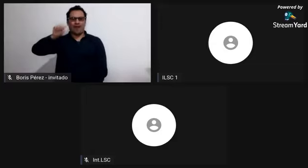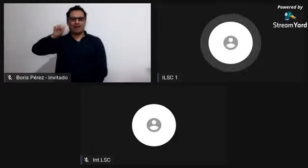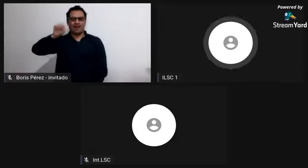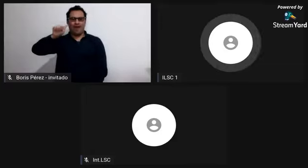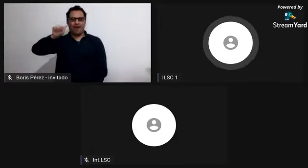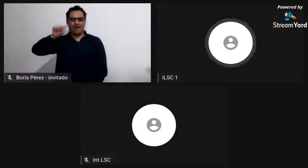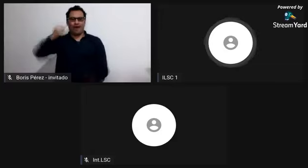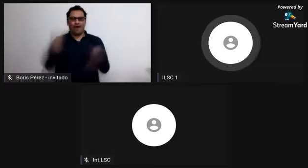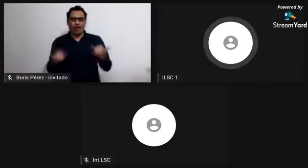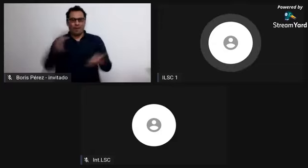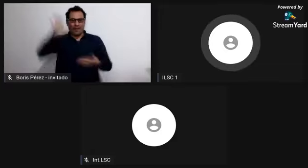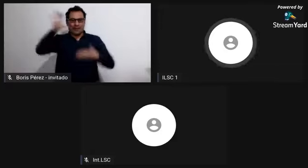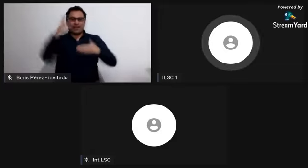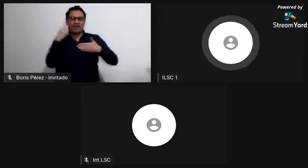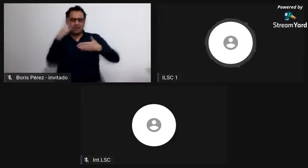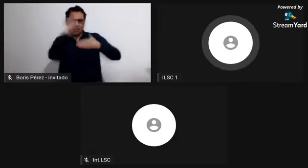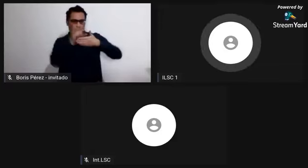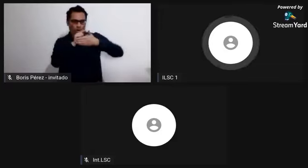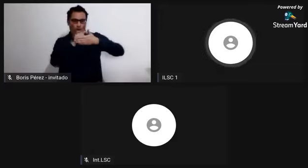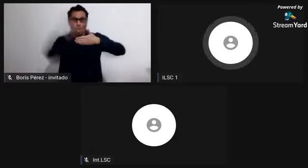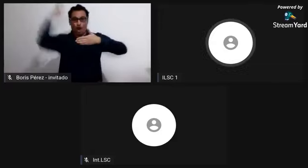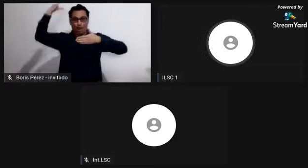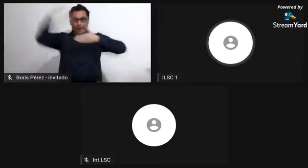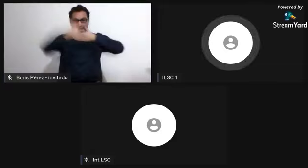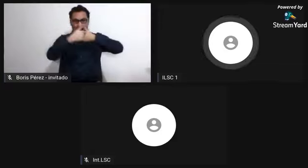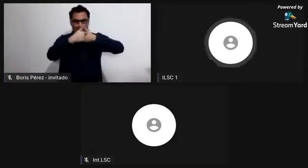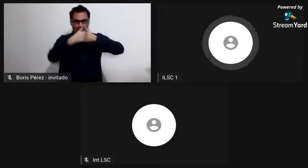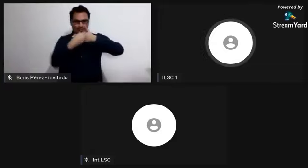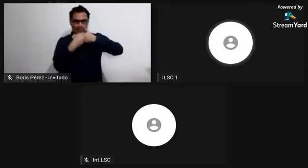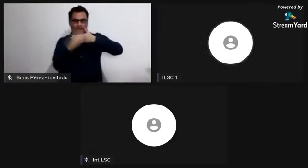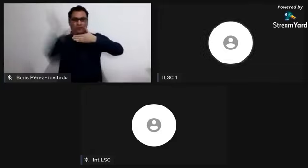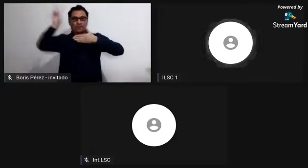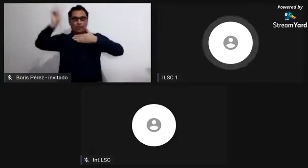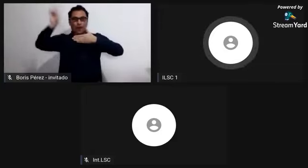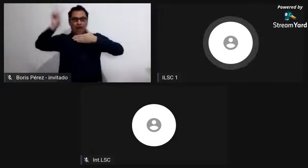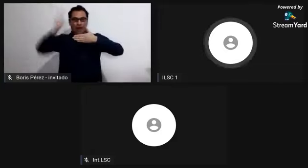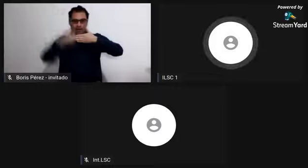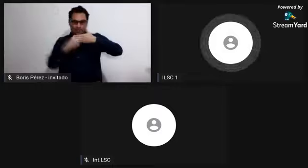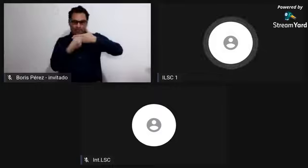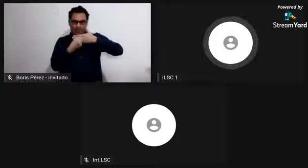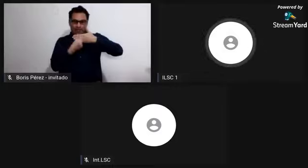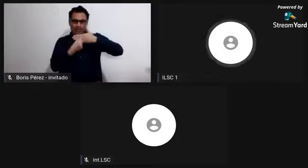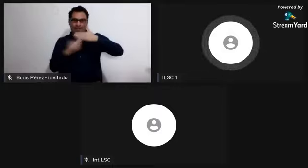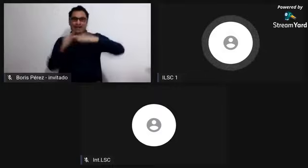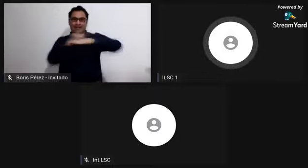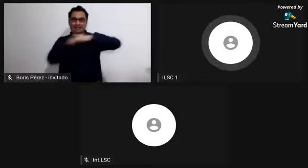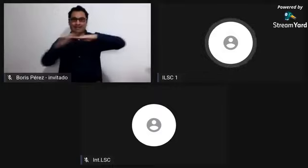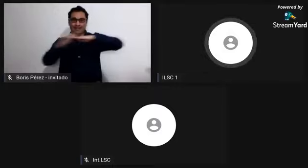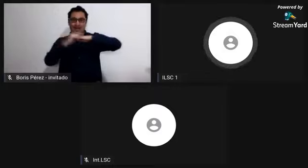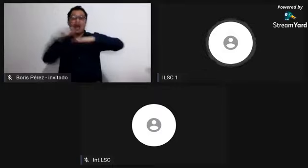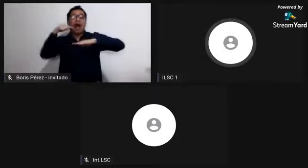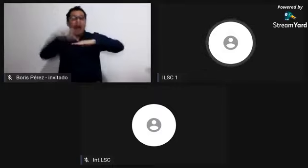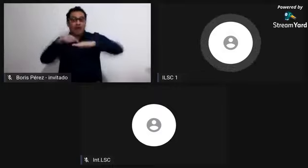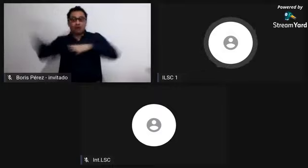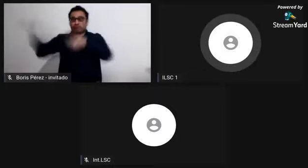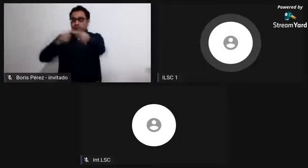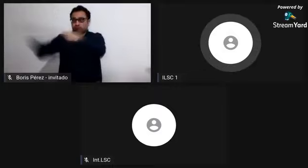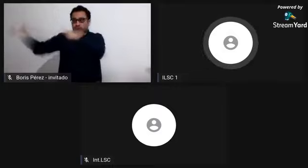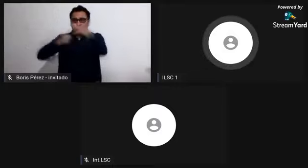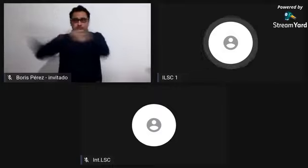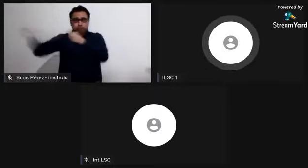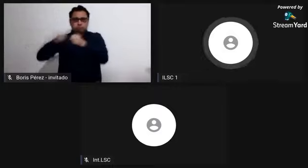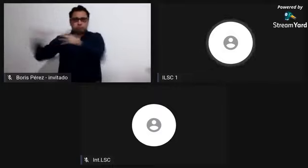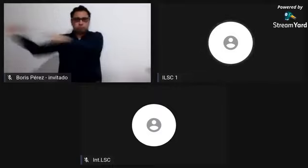Y entonces muchos de ellos fueron ubicados en las islas del Caribe, sin embargo,